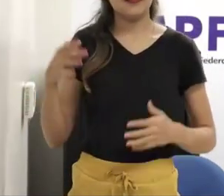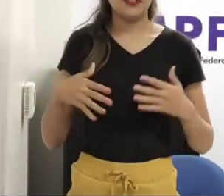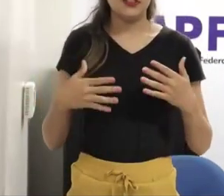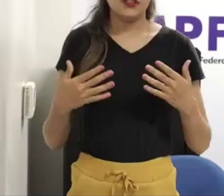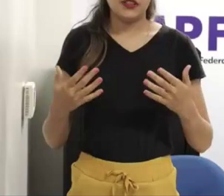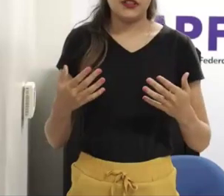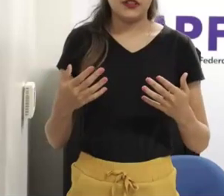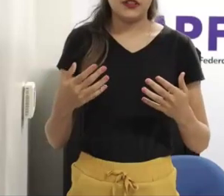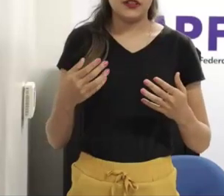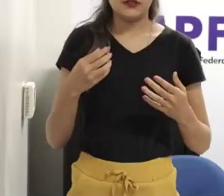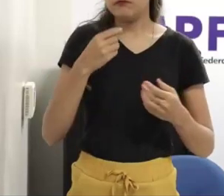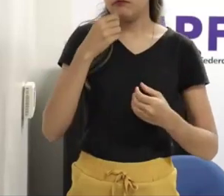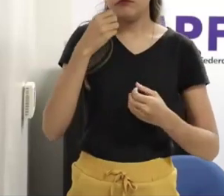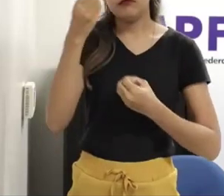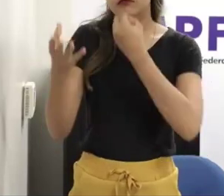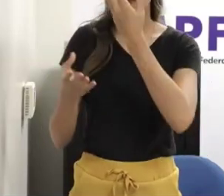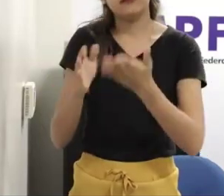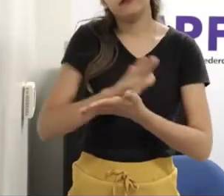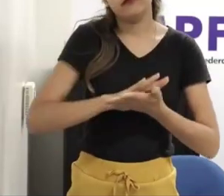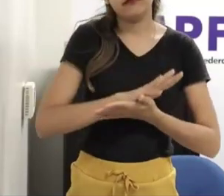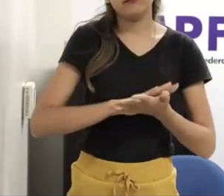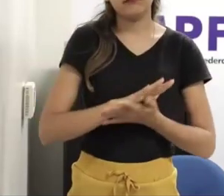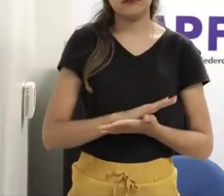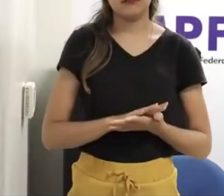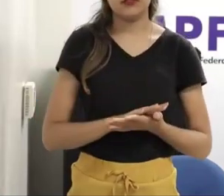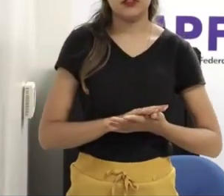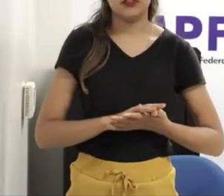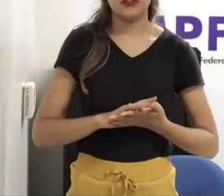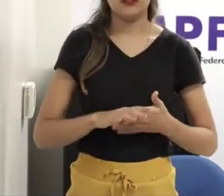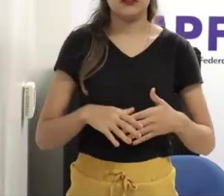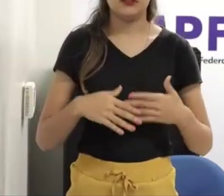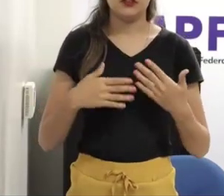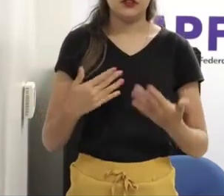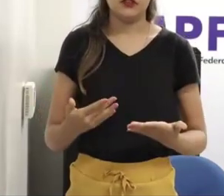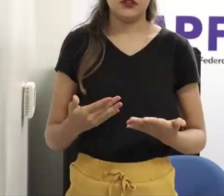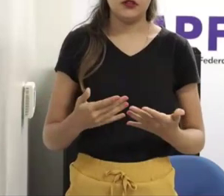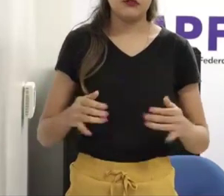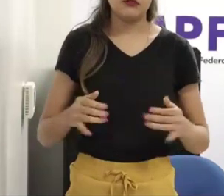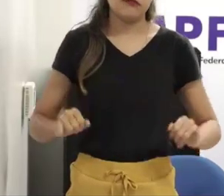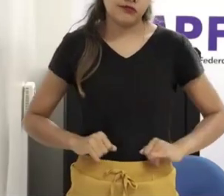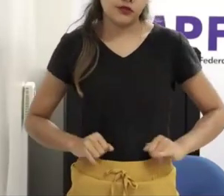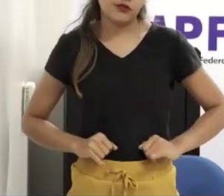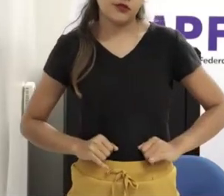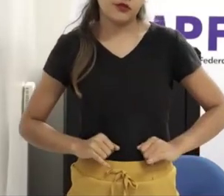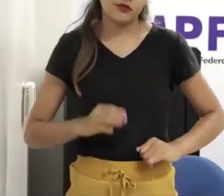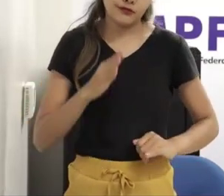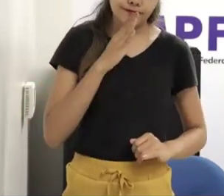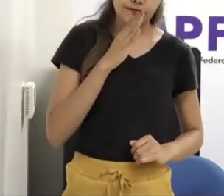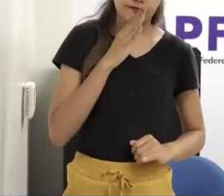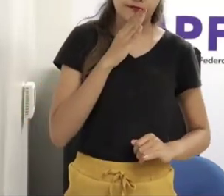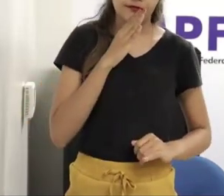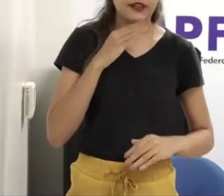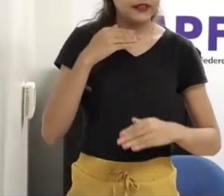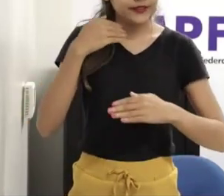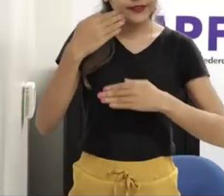ou de ter expressado e não ter sido acolhido, e isso vai resultar no futuro da vida da pessoa em